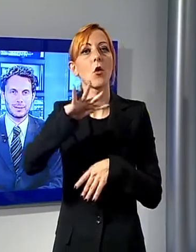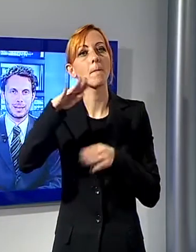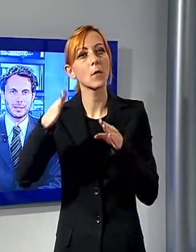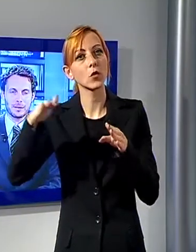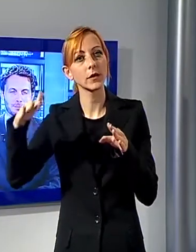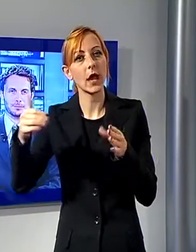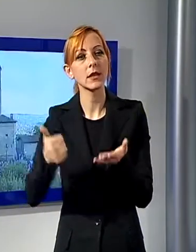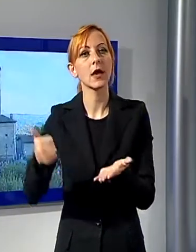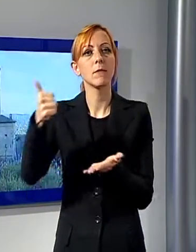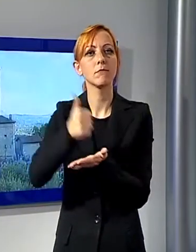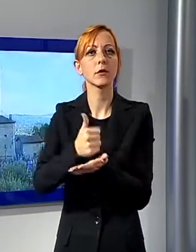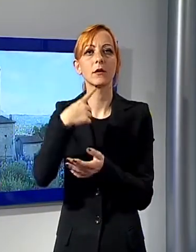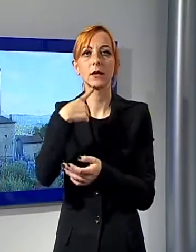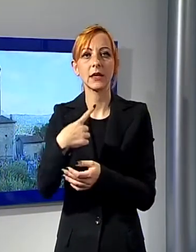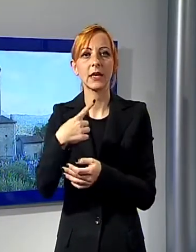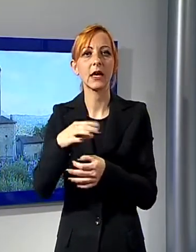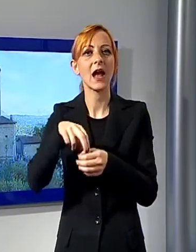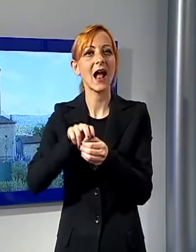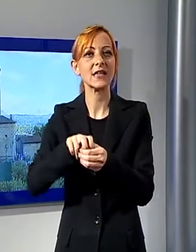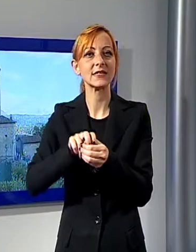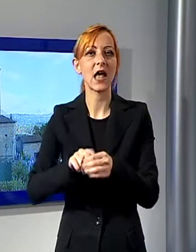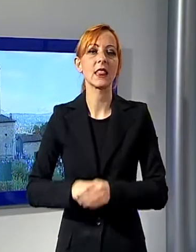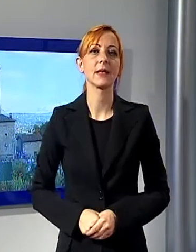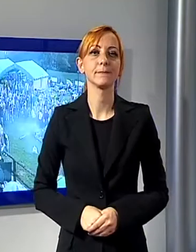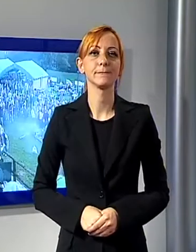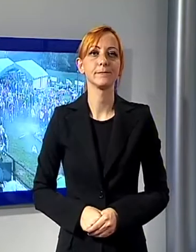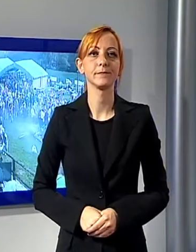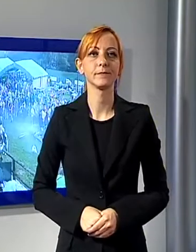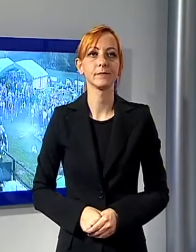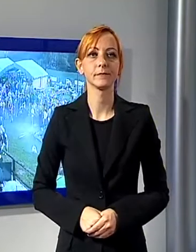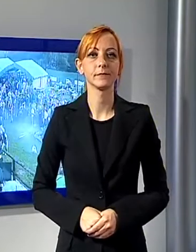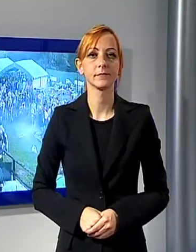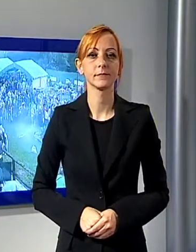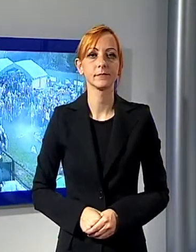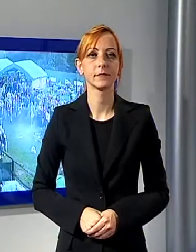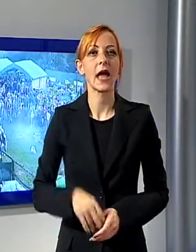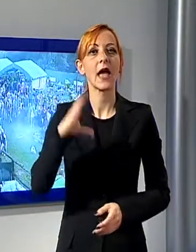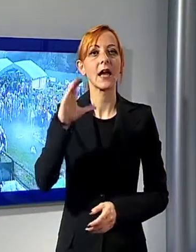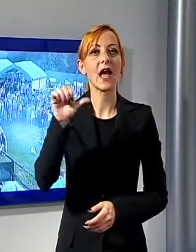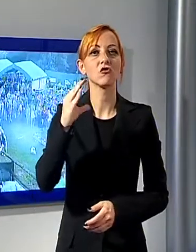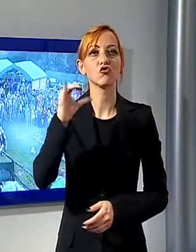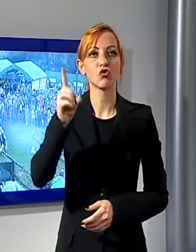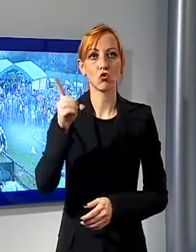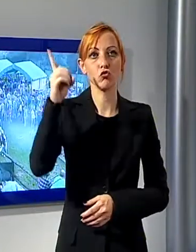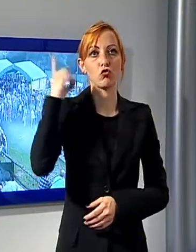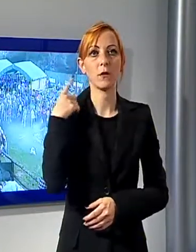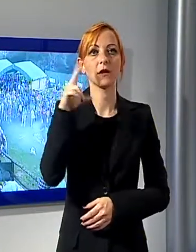castagna. Sono giunti in migliaia domenica scorsa a Cascio per la 32esima castagnata in piazza.